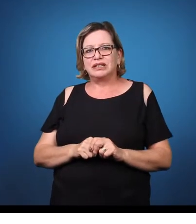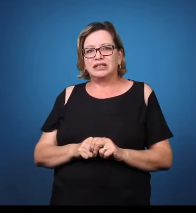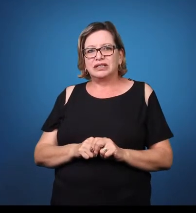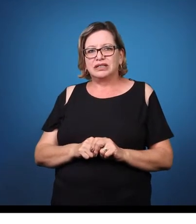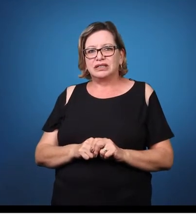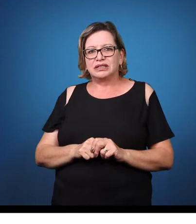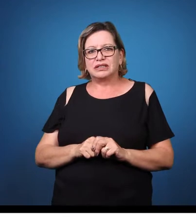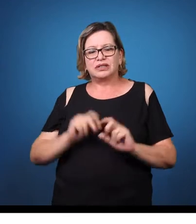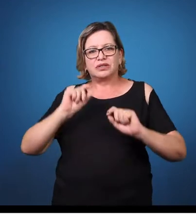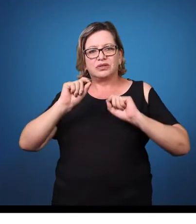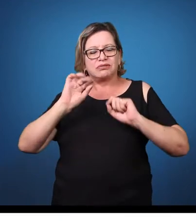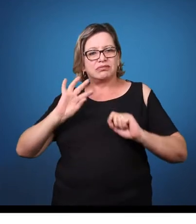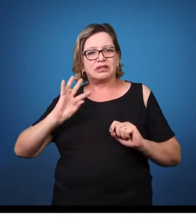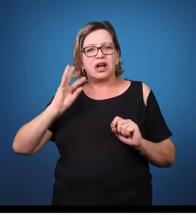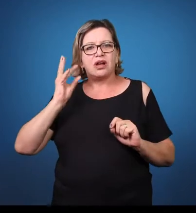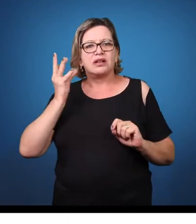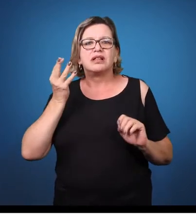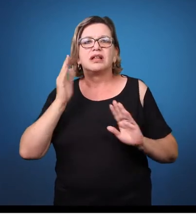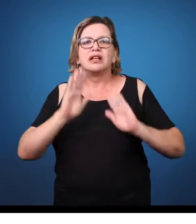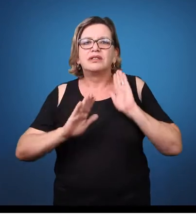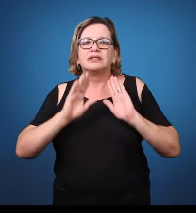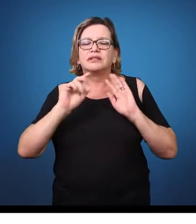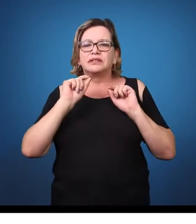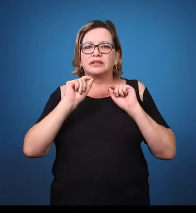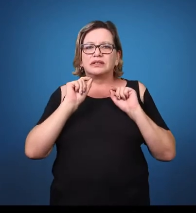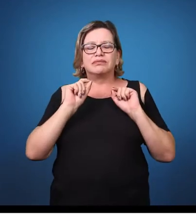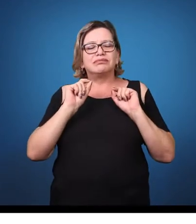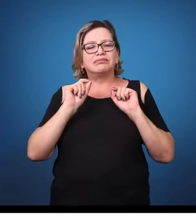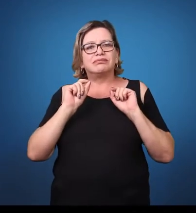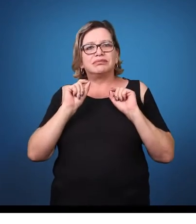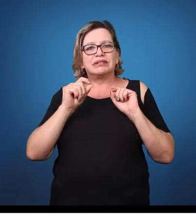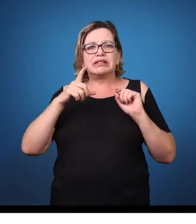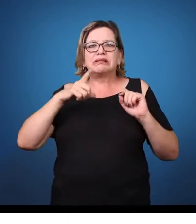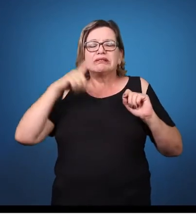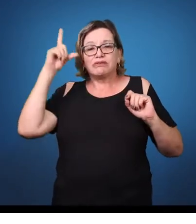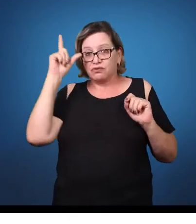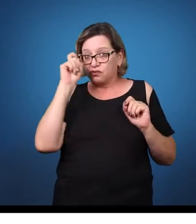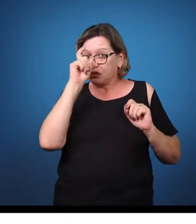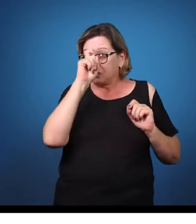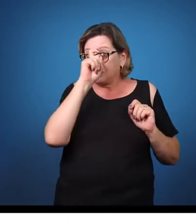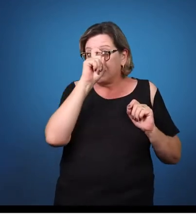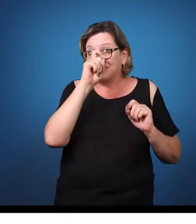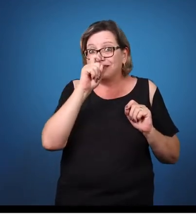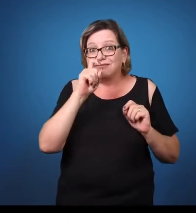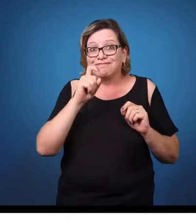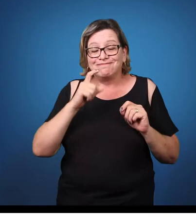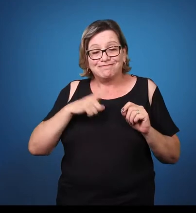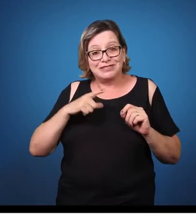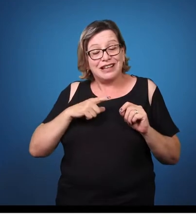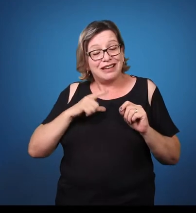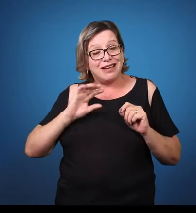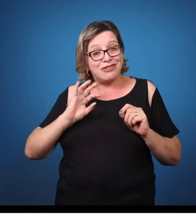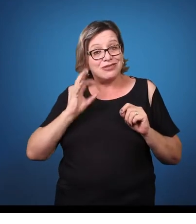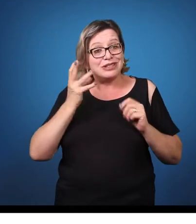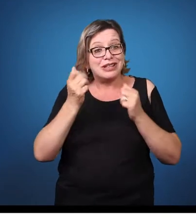um distúrbio. O significa distúrbio? Em nível de sistema nervoso central, uma área